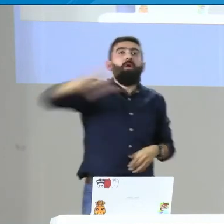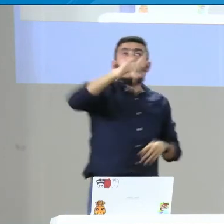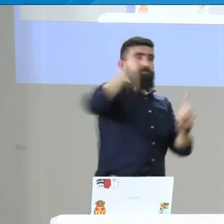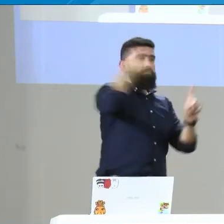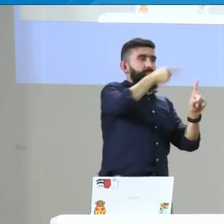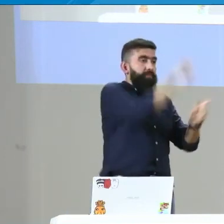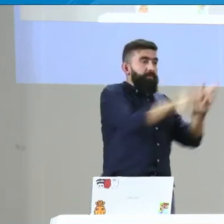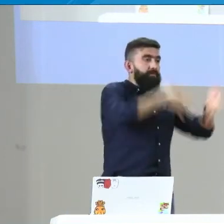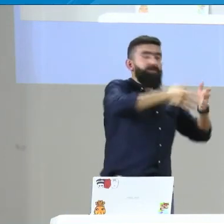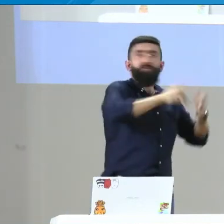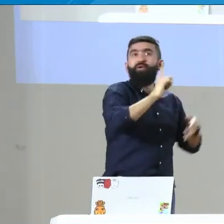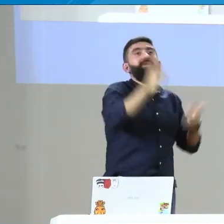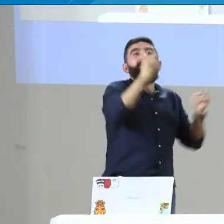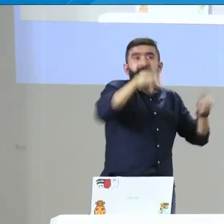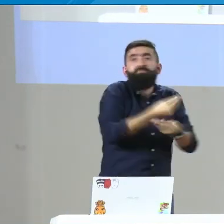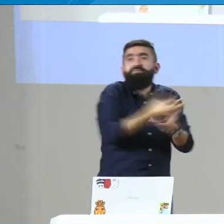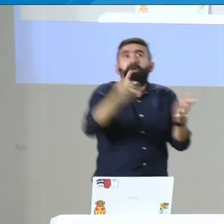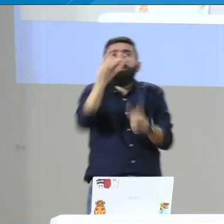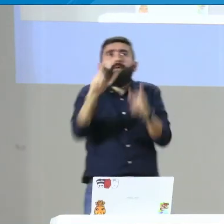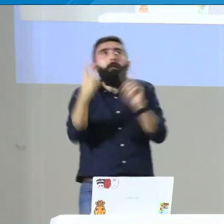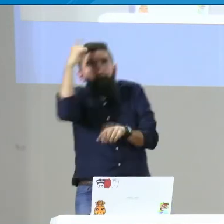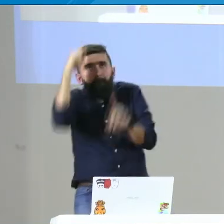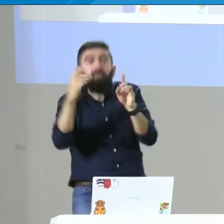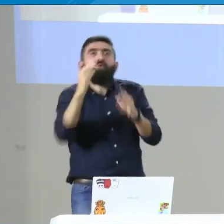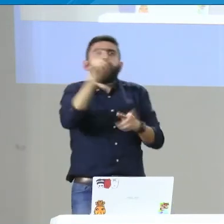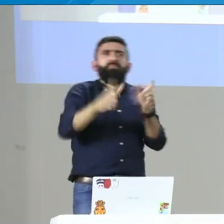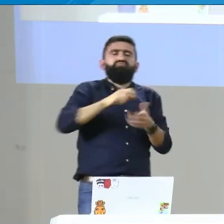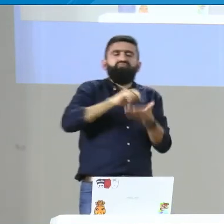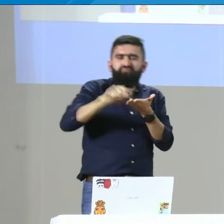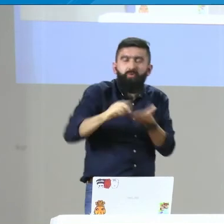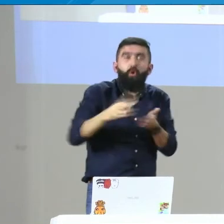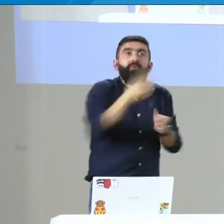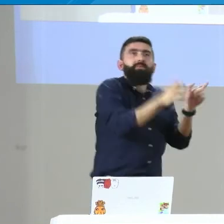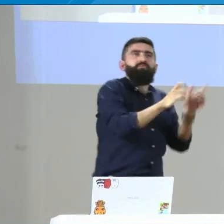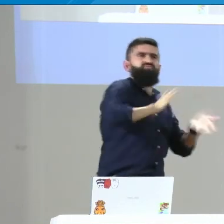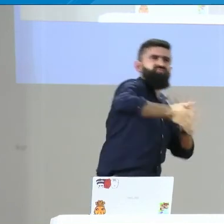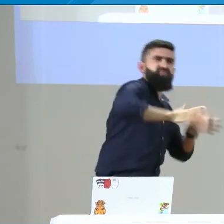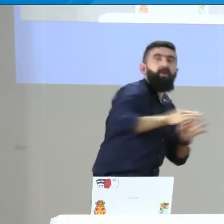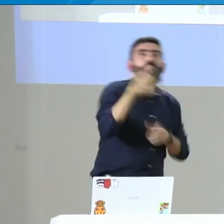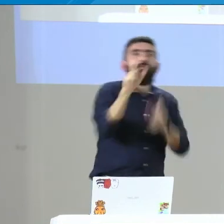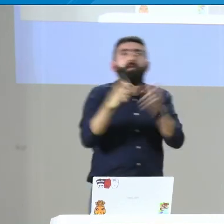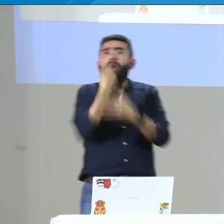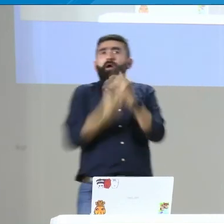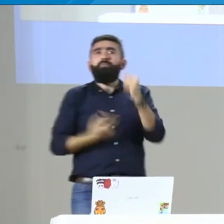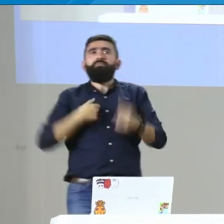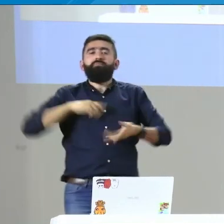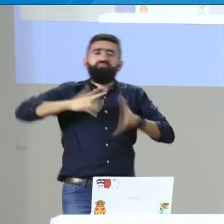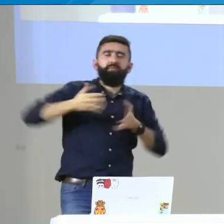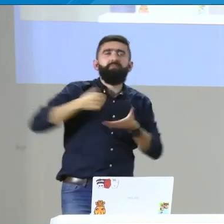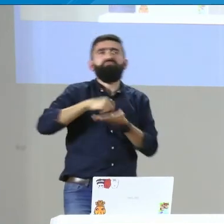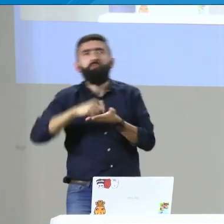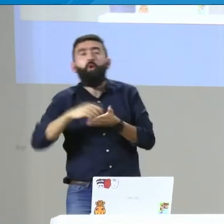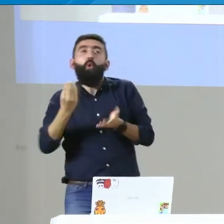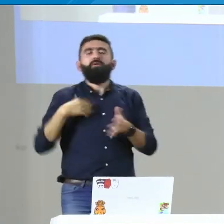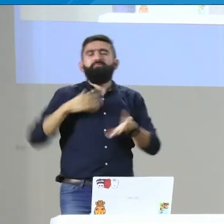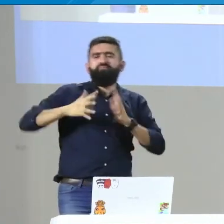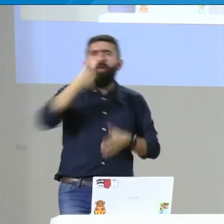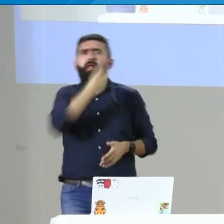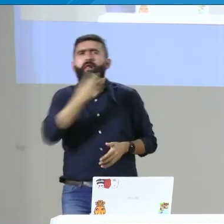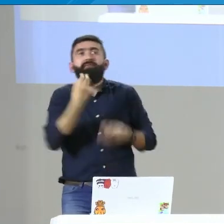el español, también está pensado para todos, es accesible para que cada persona pueda responder lo mejor posible. Entonces, como les digo, puede